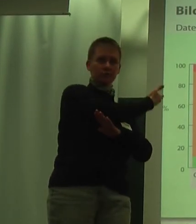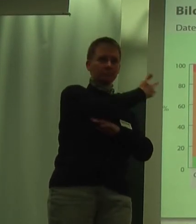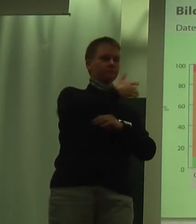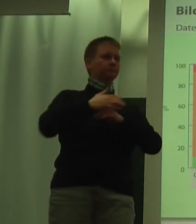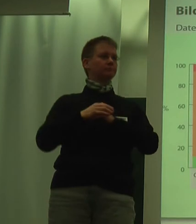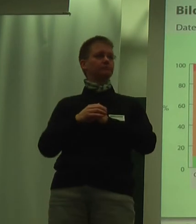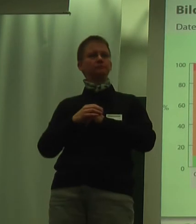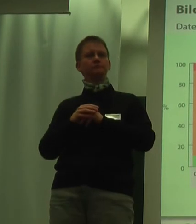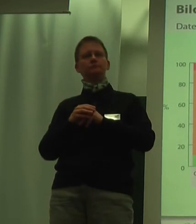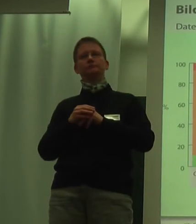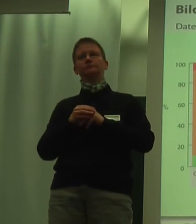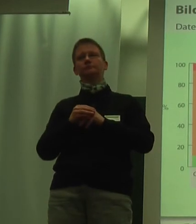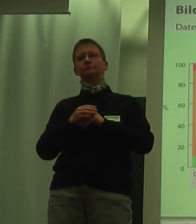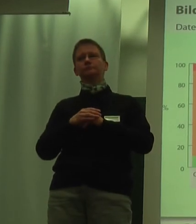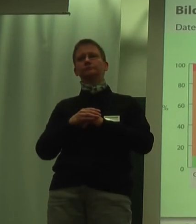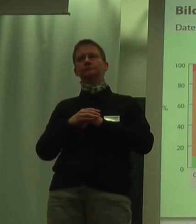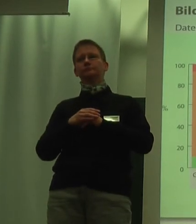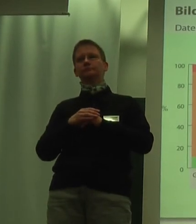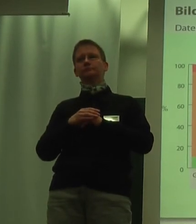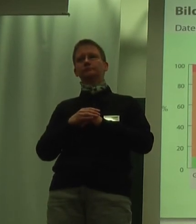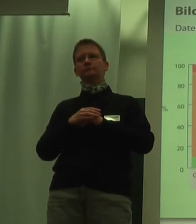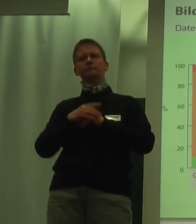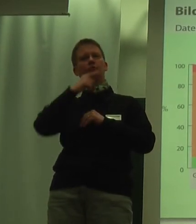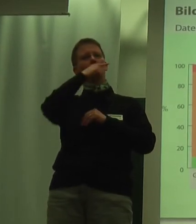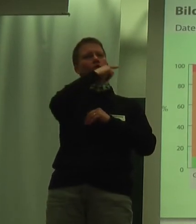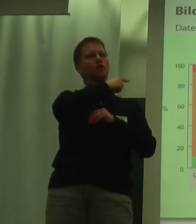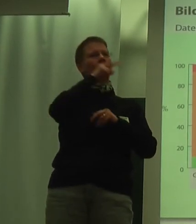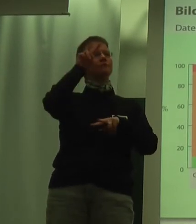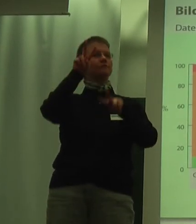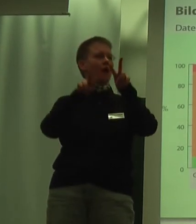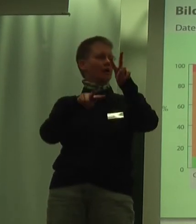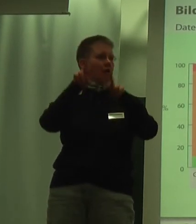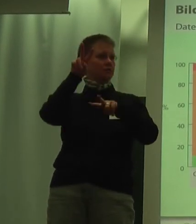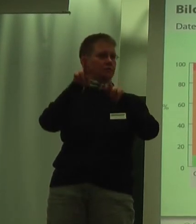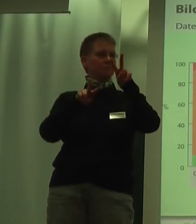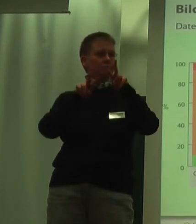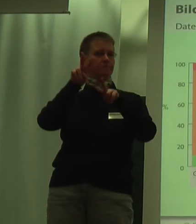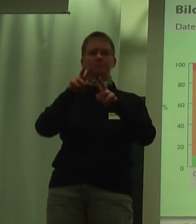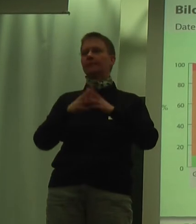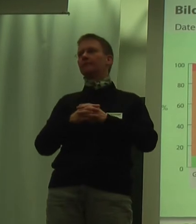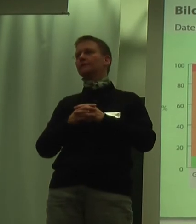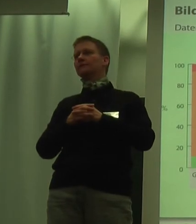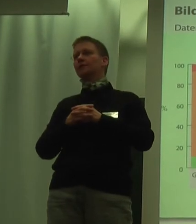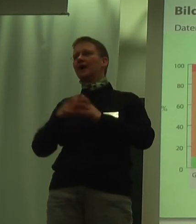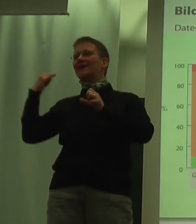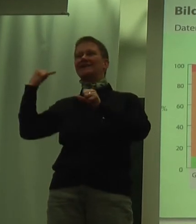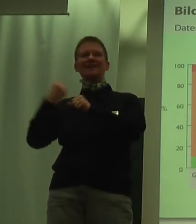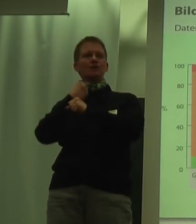und auch hier haben wir wieder Vergleichbares, die GIKO-Gruppe hat,